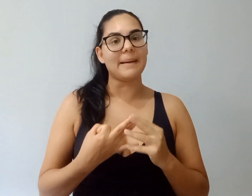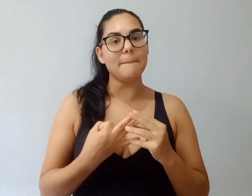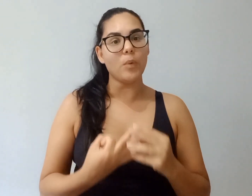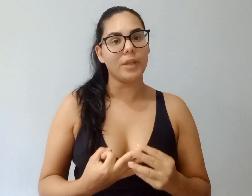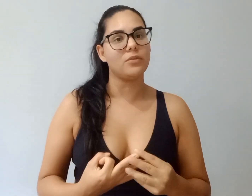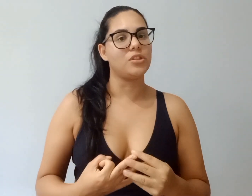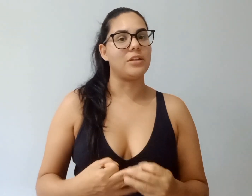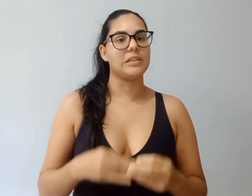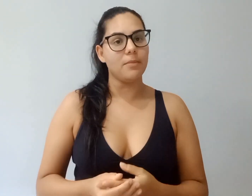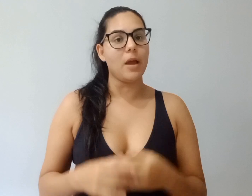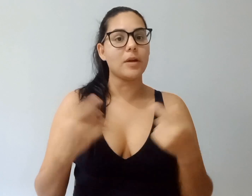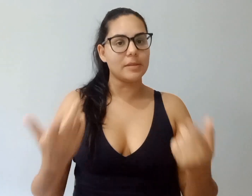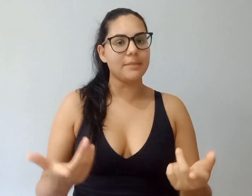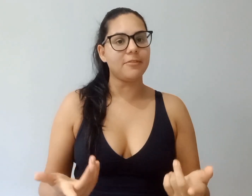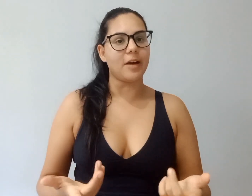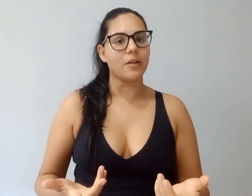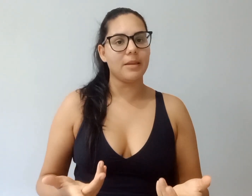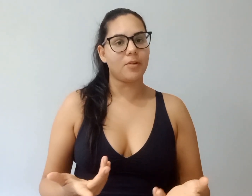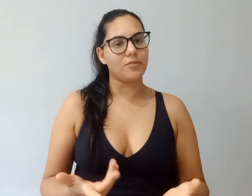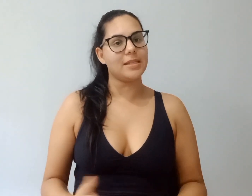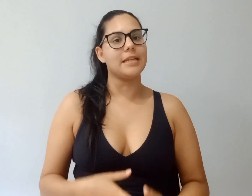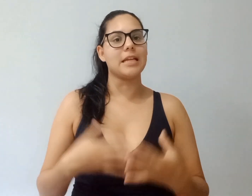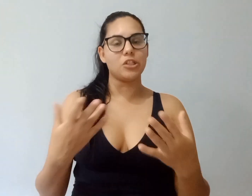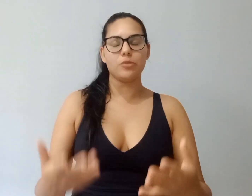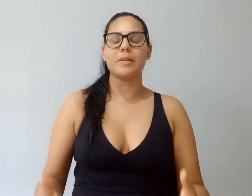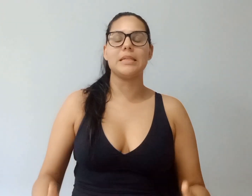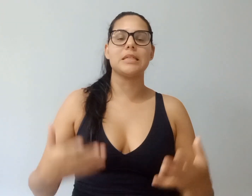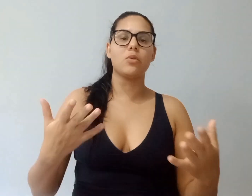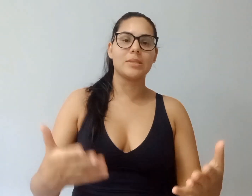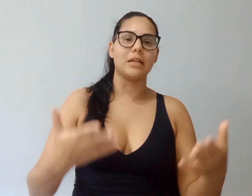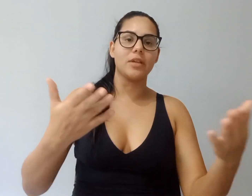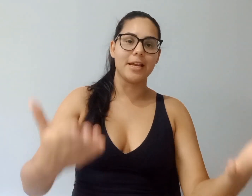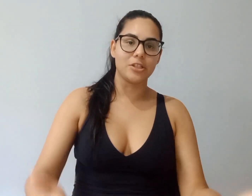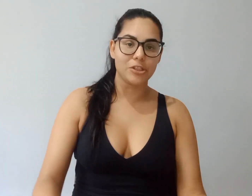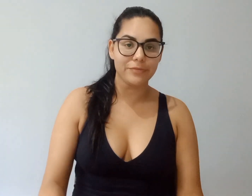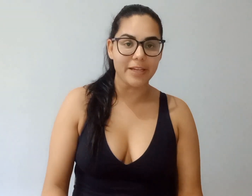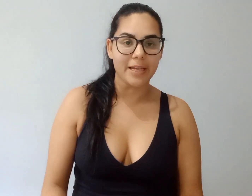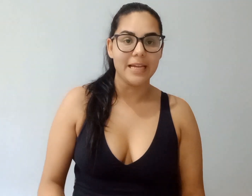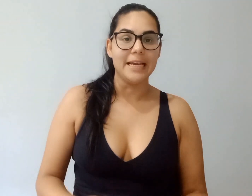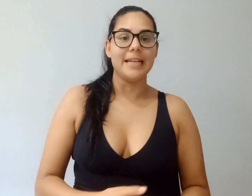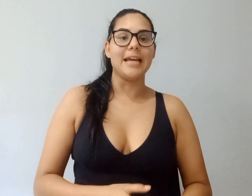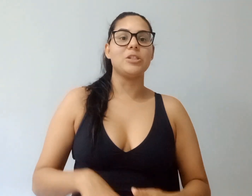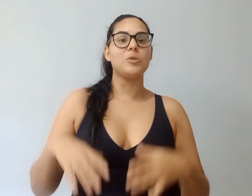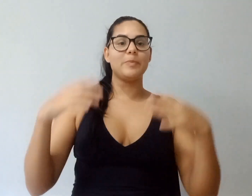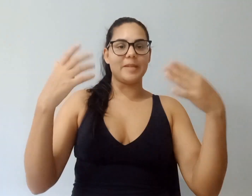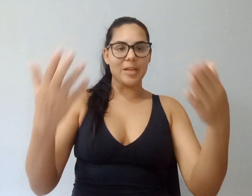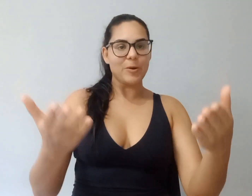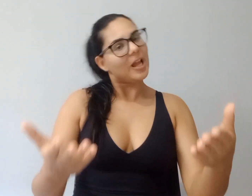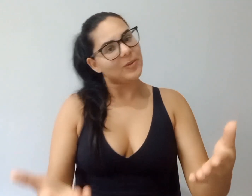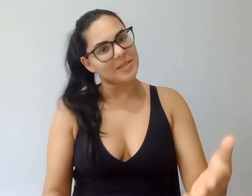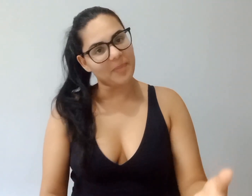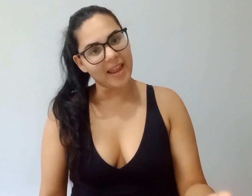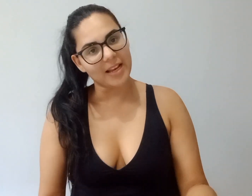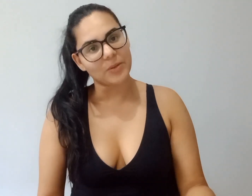muito, gente. É o que eu sempre falo aqui pra vocês, que a gente precisa gostar do que a gente vê, né? A gente tem que olhar no espelho.